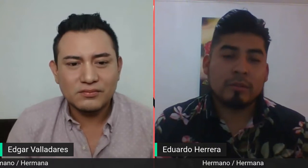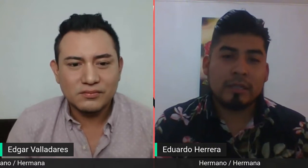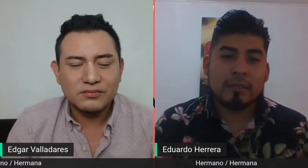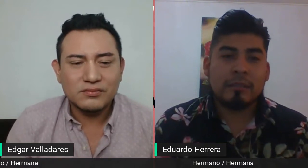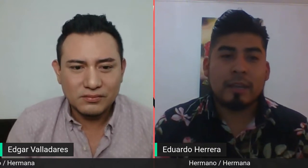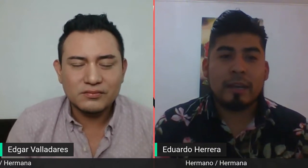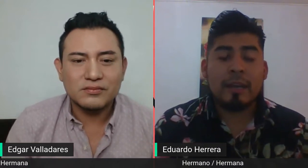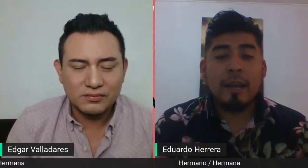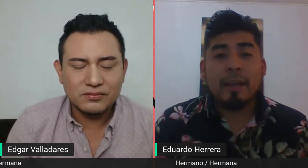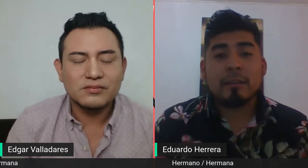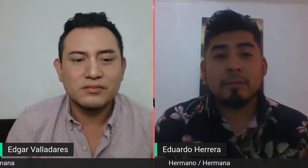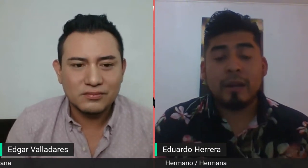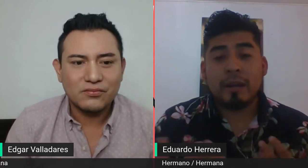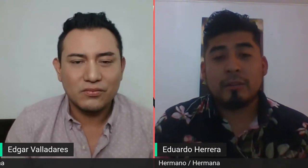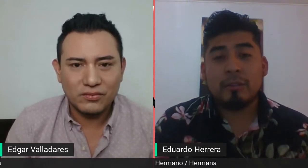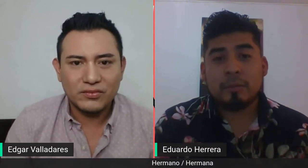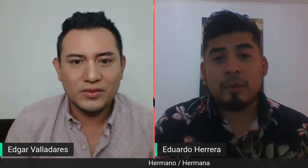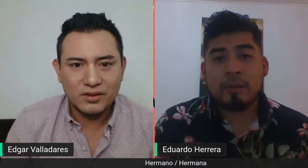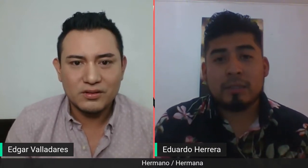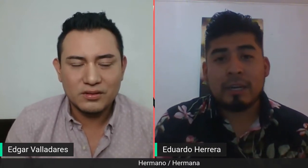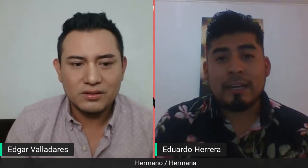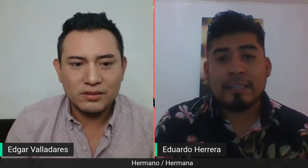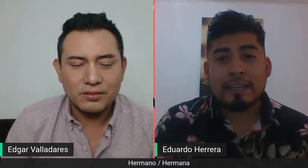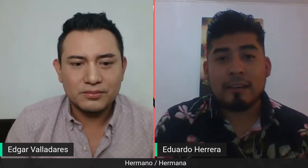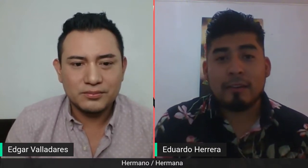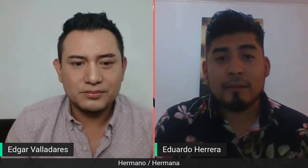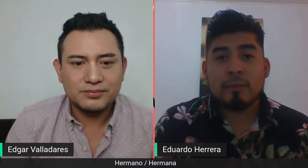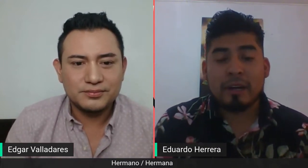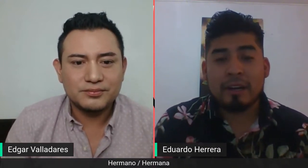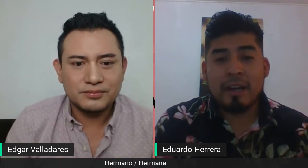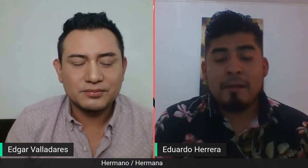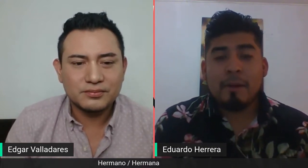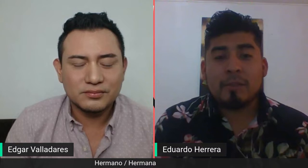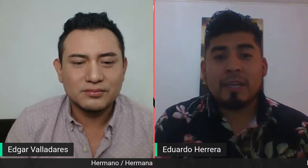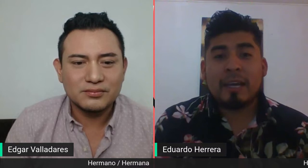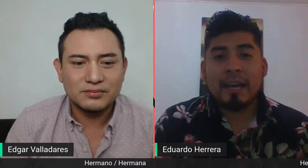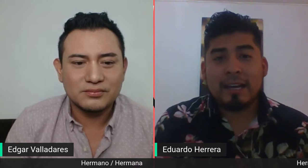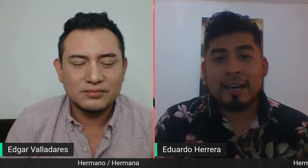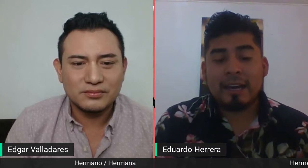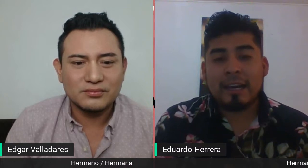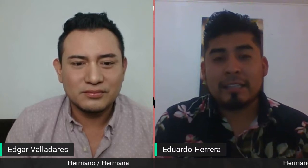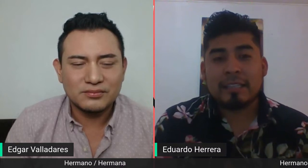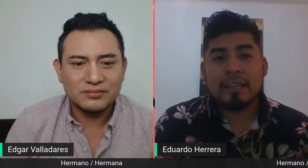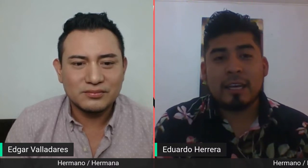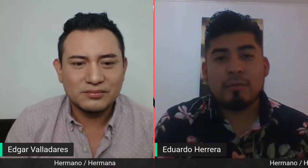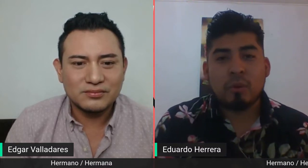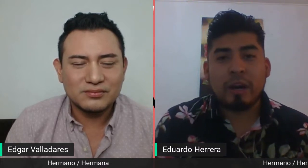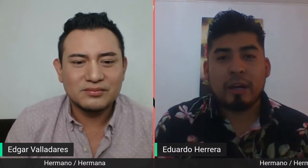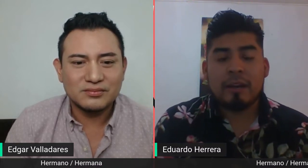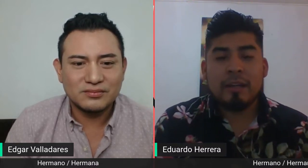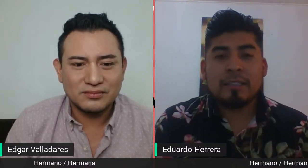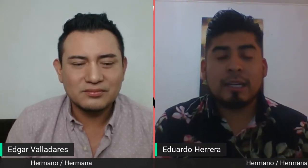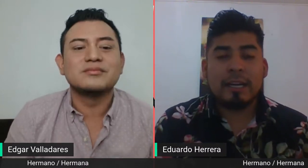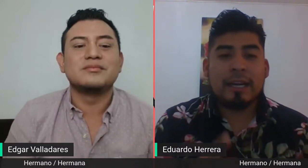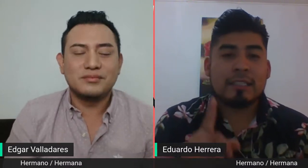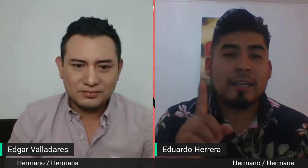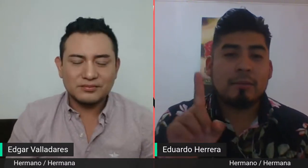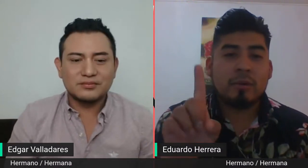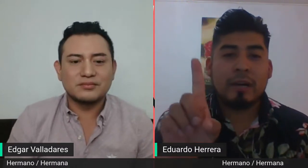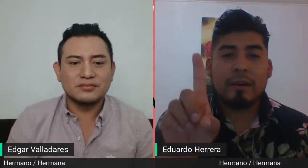sobrino. ¿Sale? Entonces para que nosotros podamos darle el indicador de mujer vamos a agregarle la seña de mujer. ¿Sale? La seña de mujer